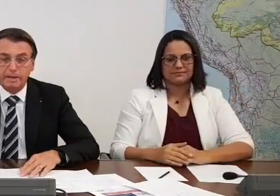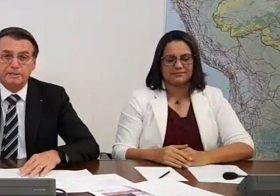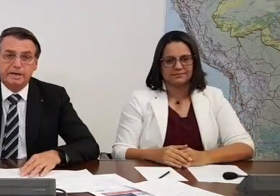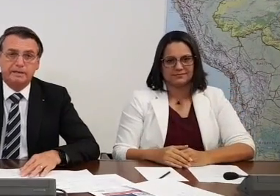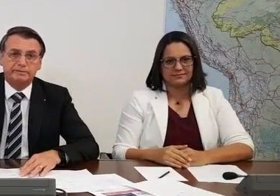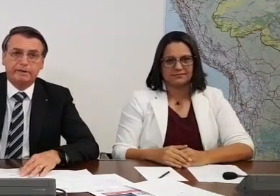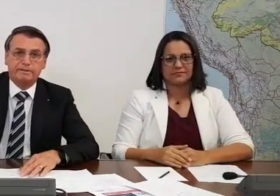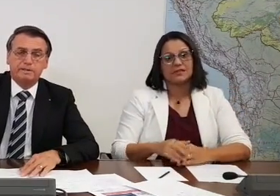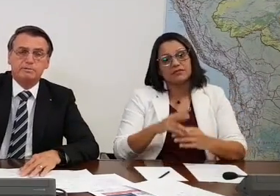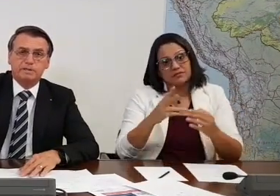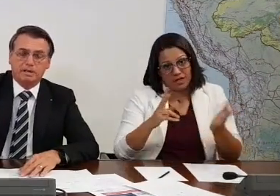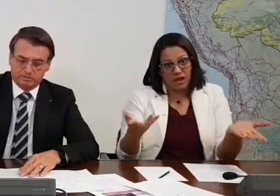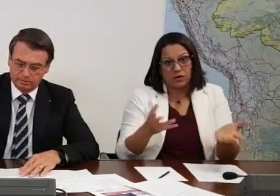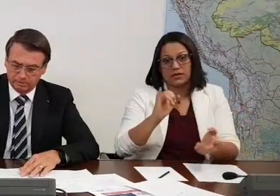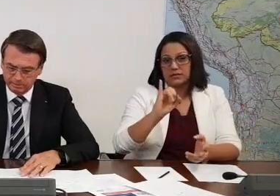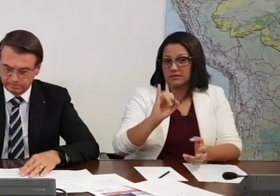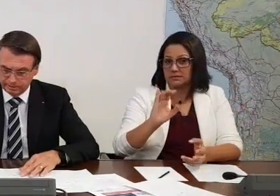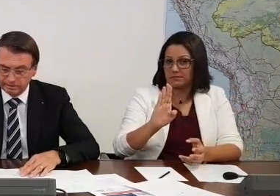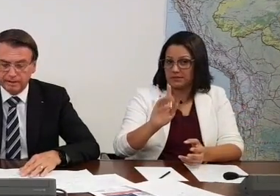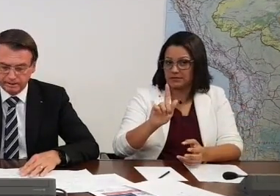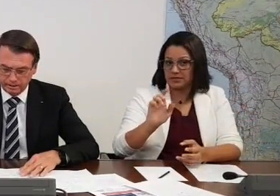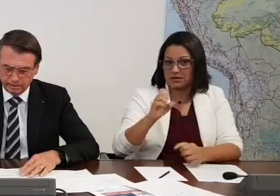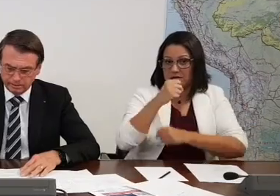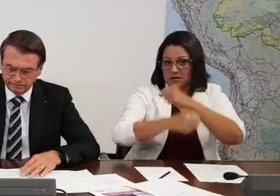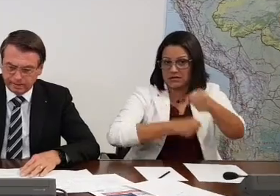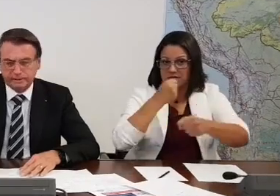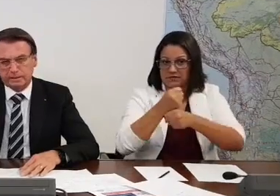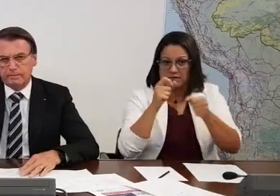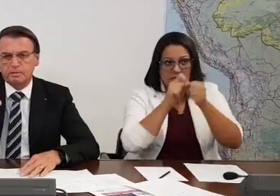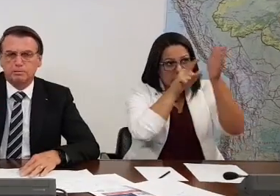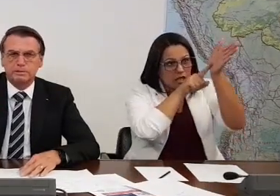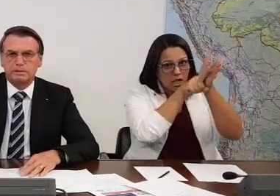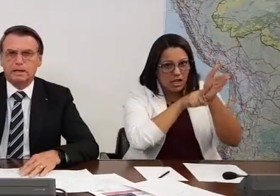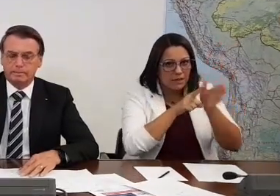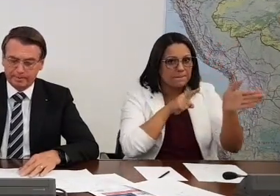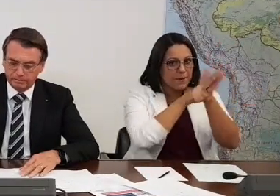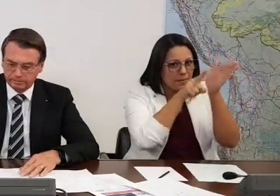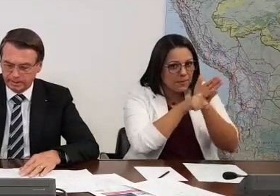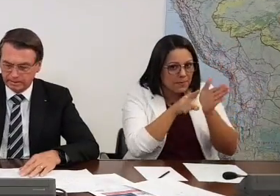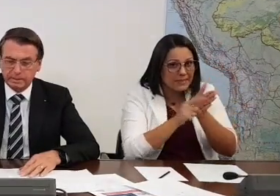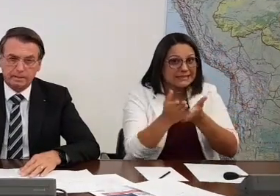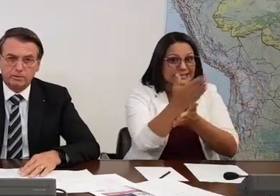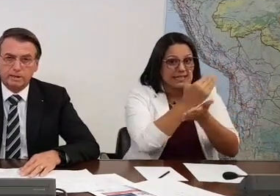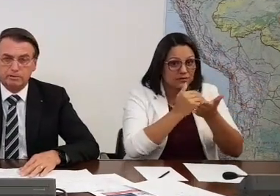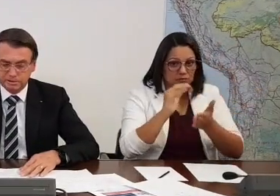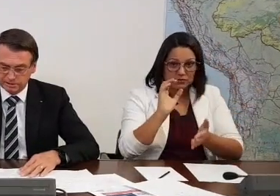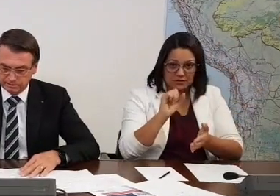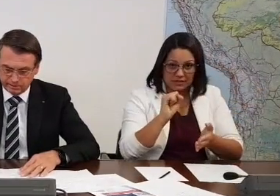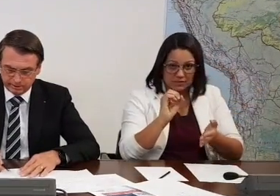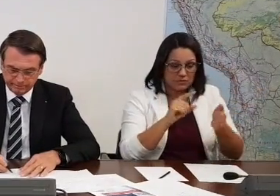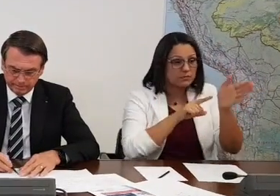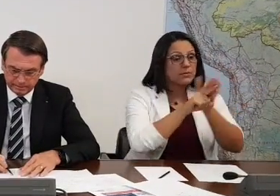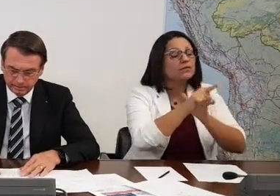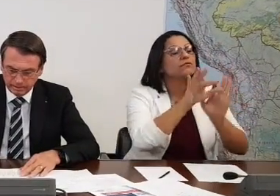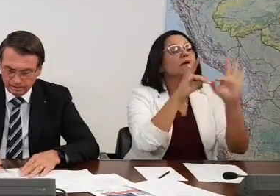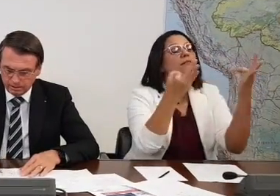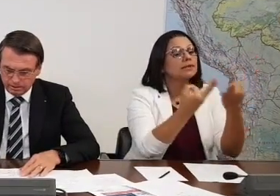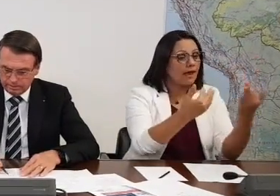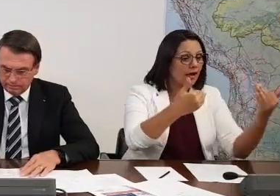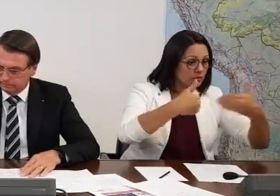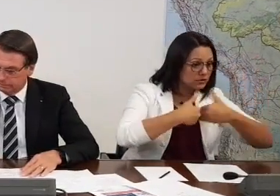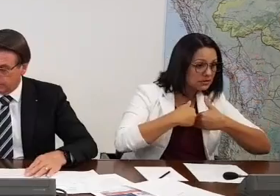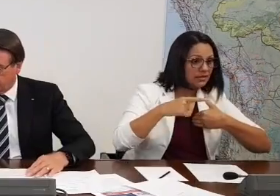O IBGE, né, vai fazer um censo em 2000, o ano que vem, vai entrar uma coluninha lá pra perguntar se tem alguém autista ou não na família.